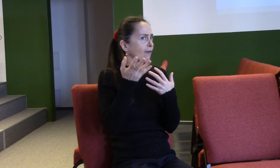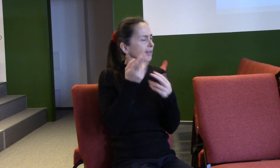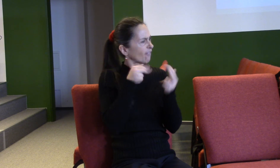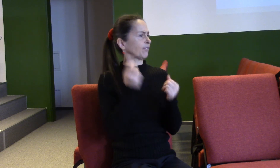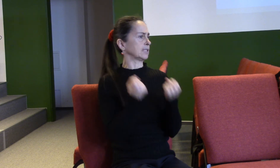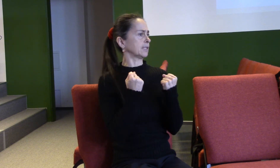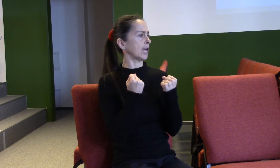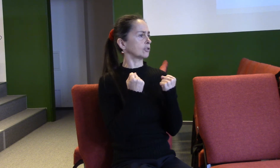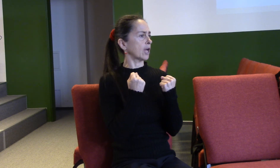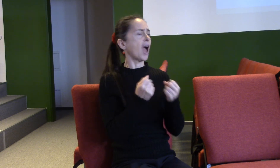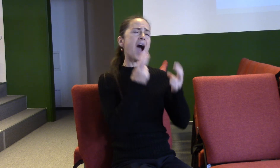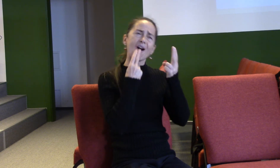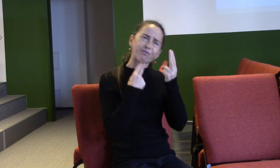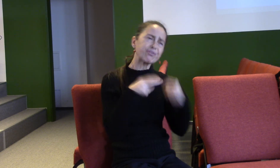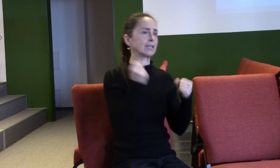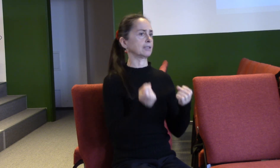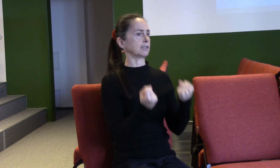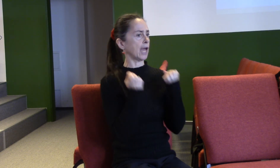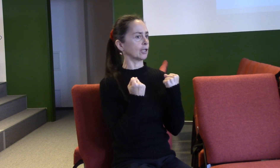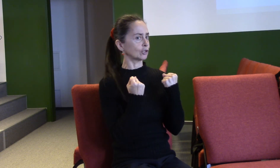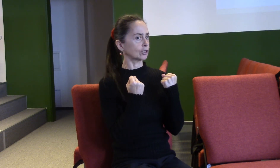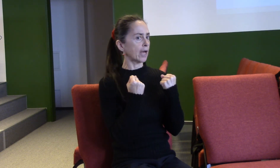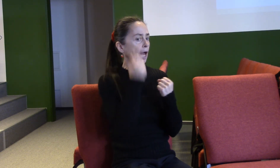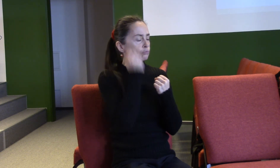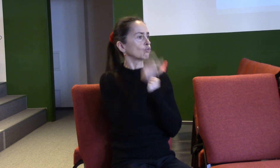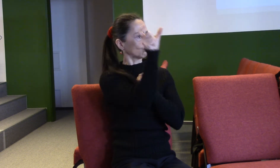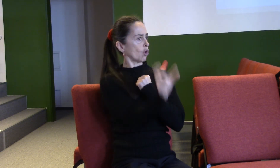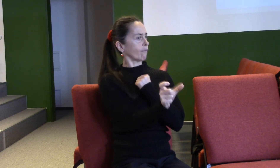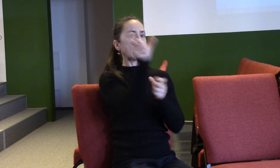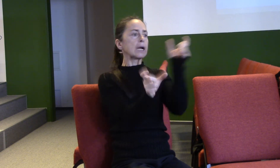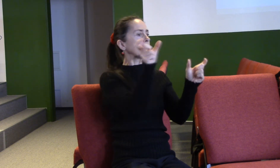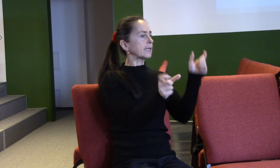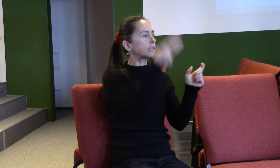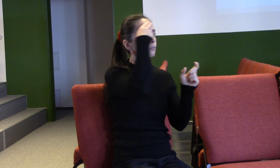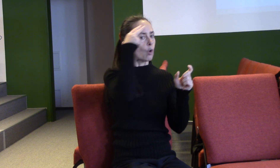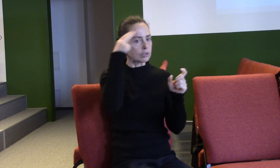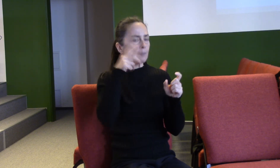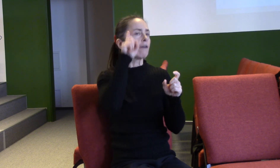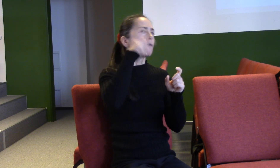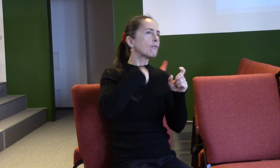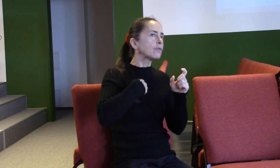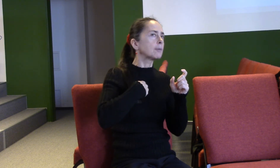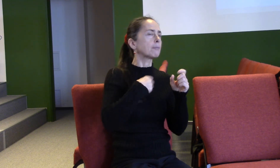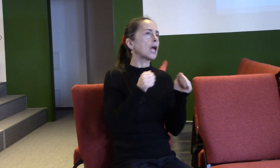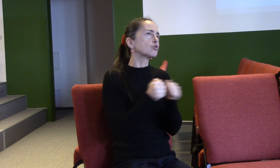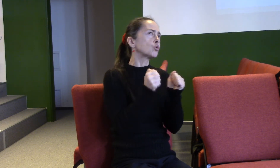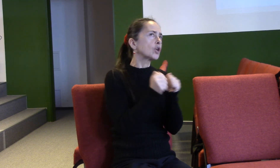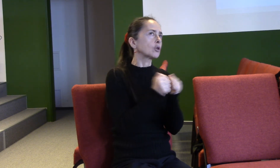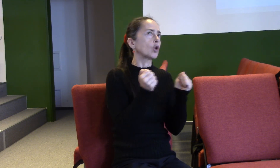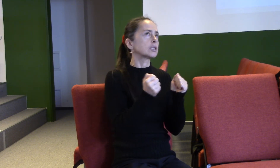to ještě mnohem komplikovanější, protože víme ze zkušenosti, že kvalita a rozsah našeho poznávání